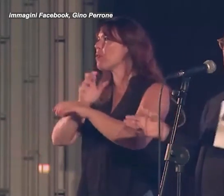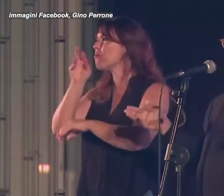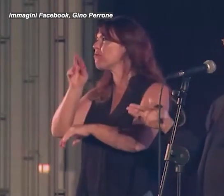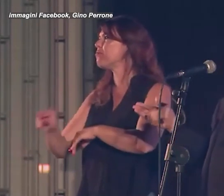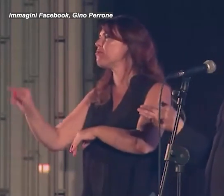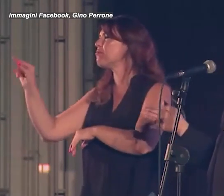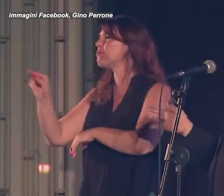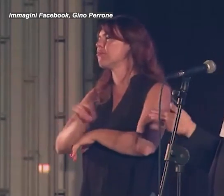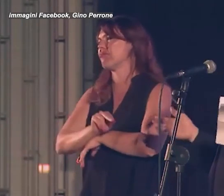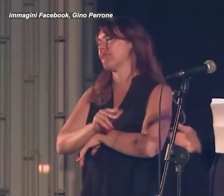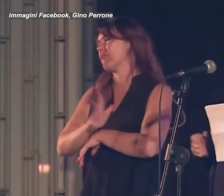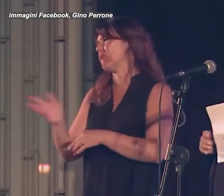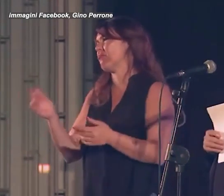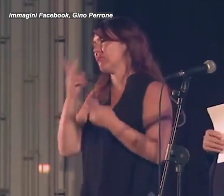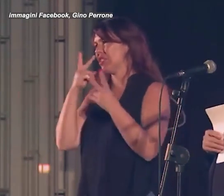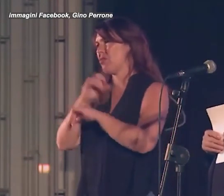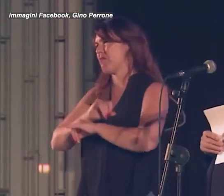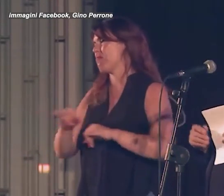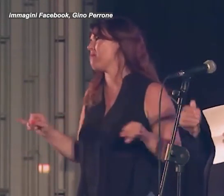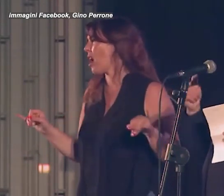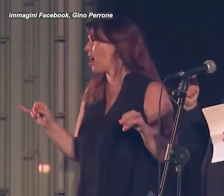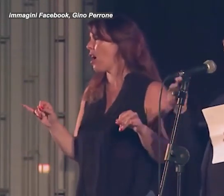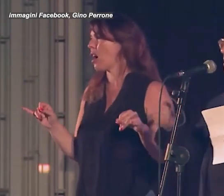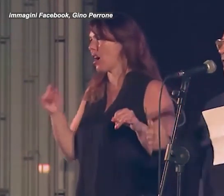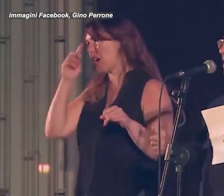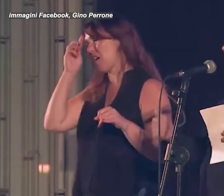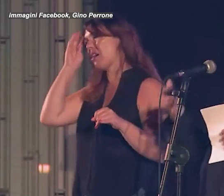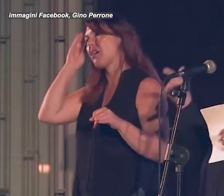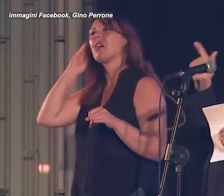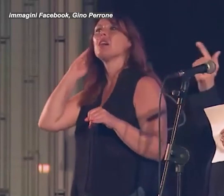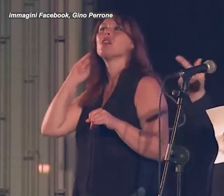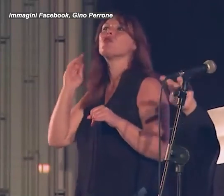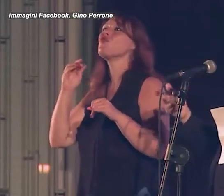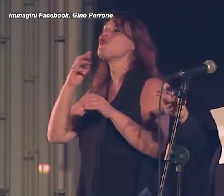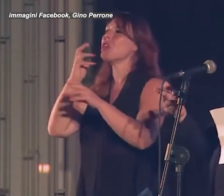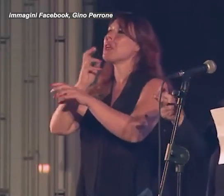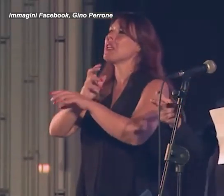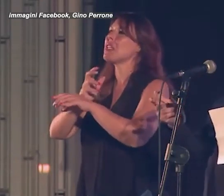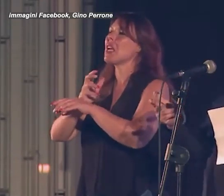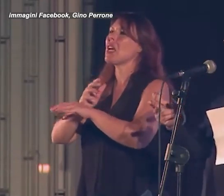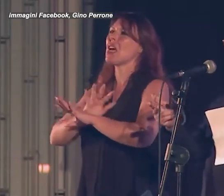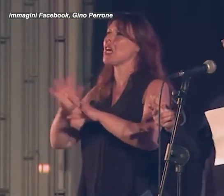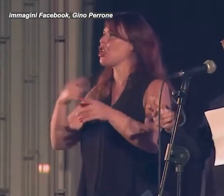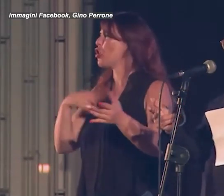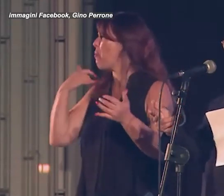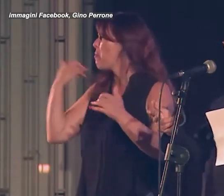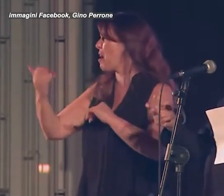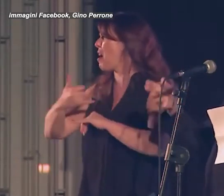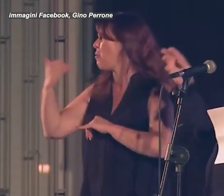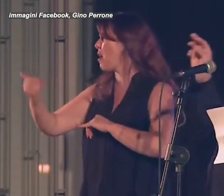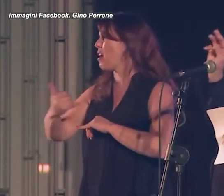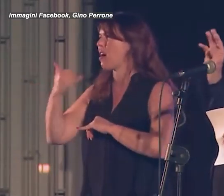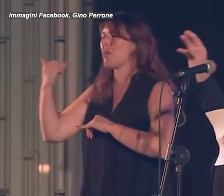E' una cosa assurda, andare nel cimitero, scale, colombe, quante telefonate ho il giorno,